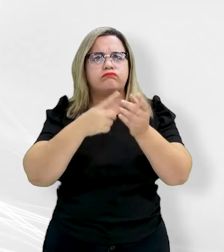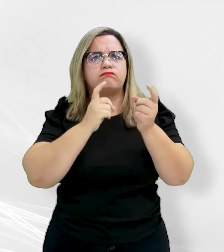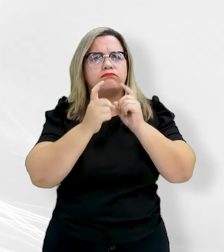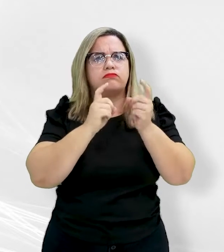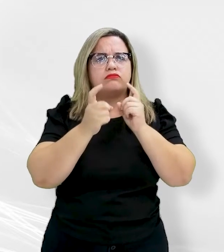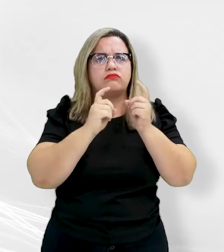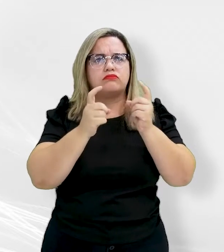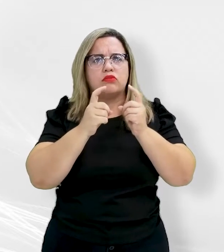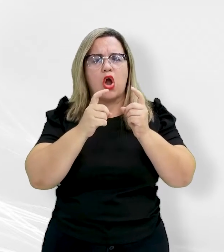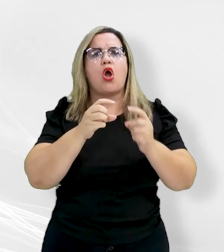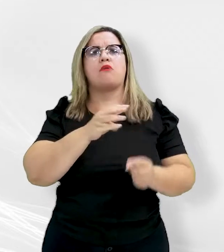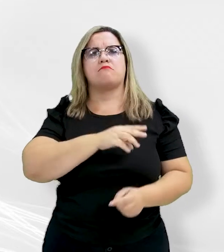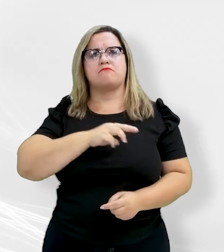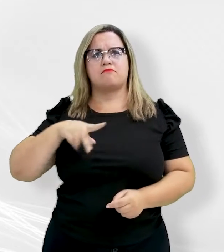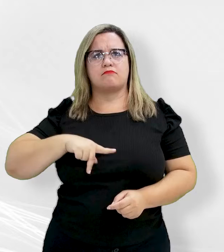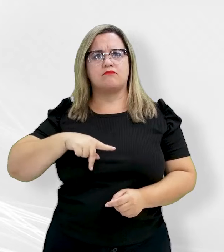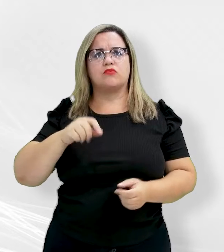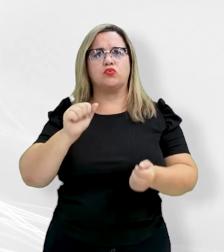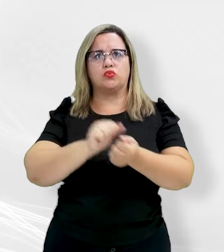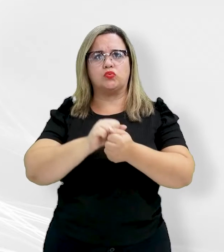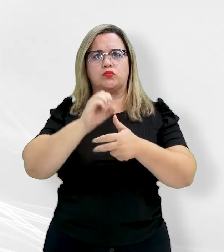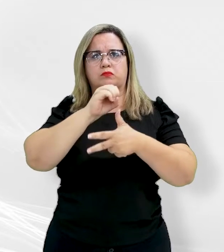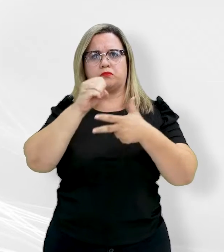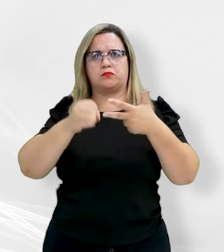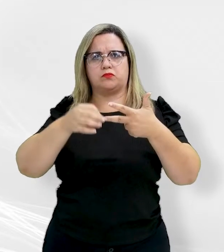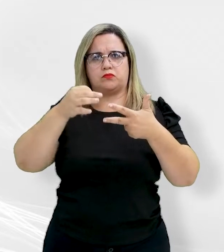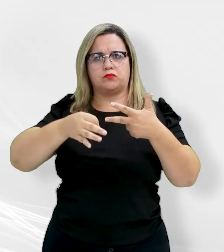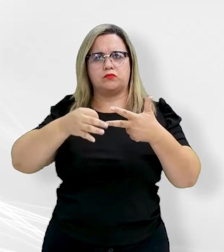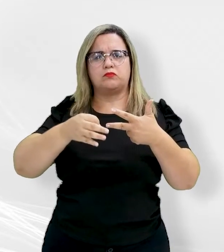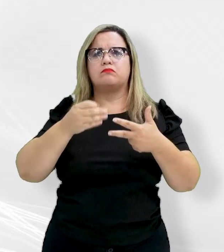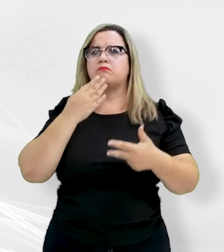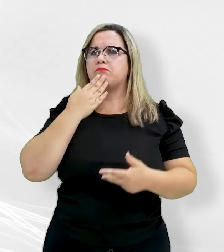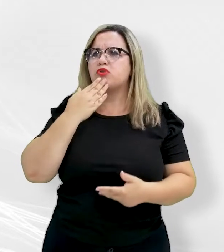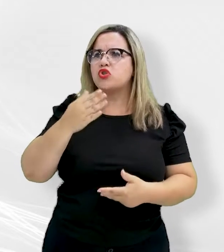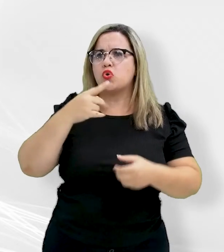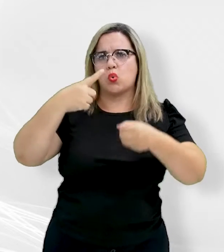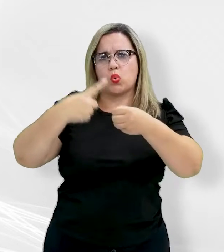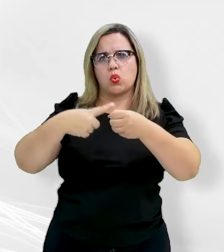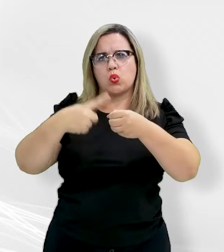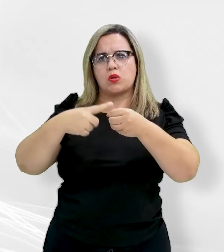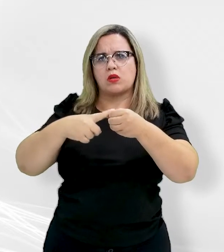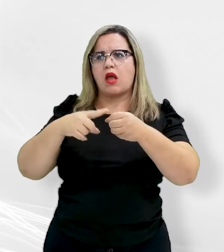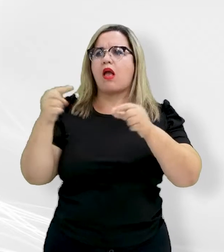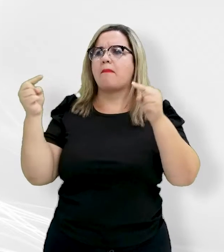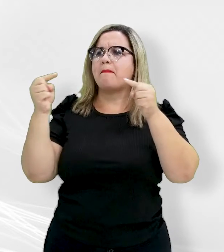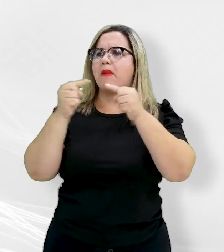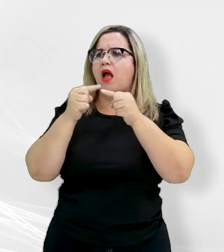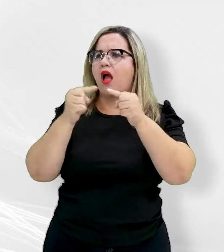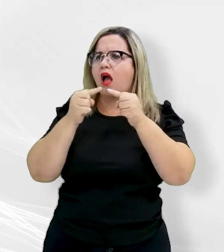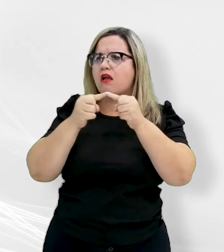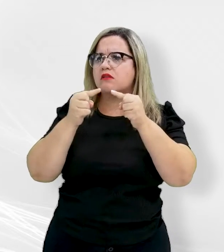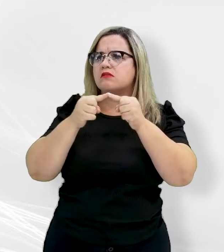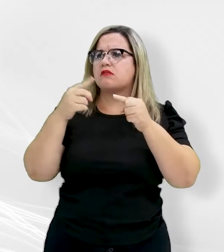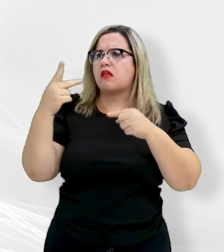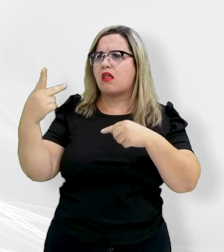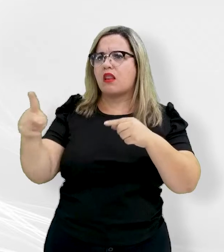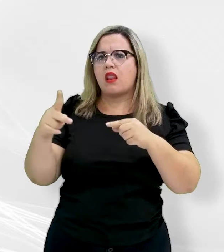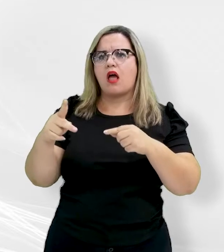Ministério Público de Mato Grosso e o Poder Judiciário requereram que o município aplicasse no local o instrumento da REURB-S,